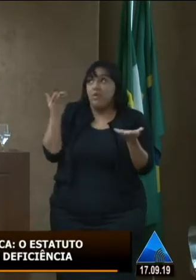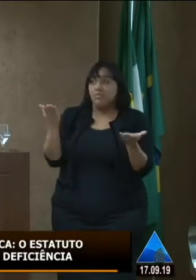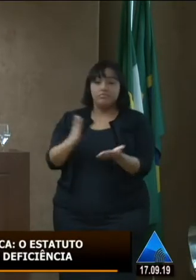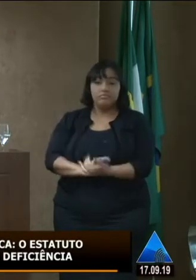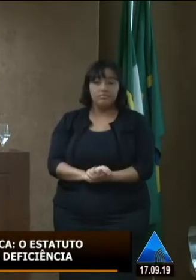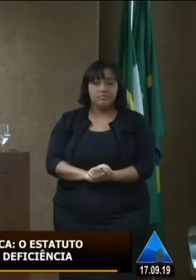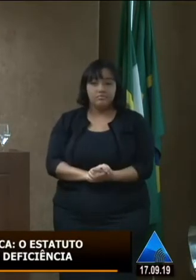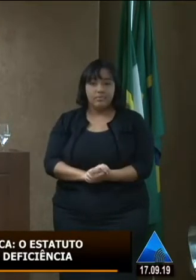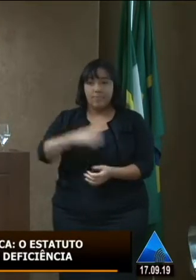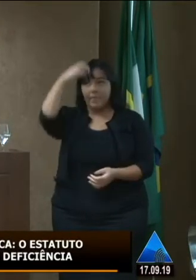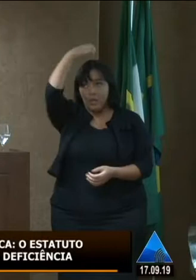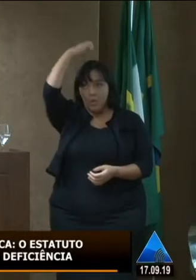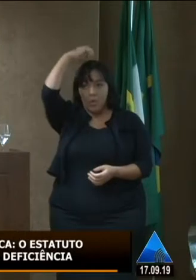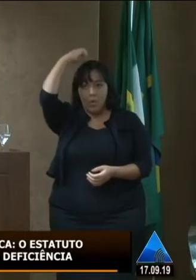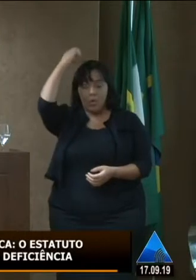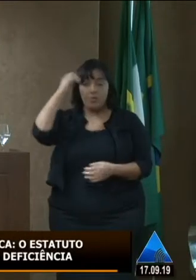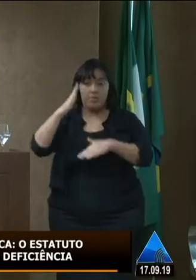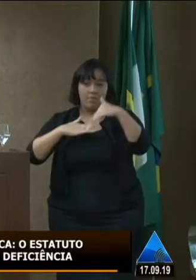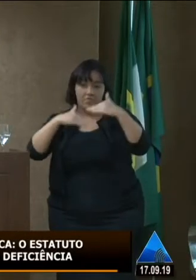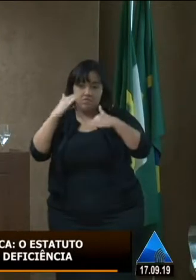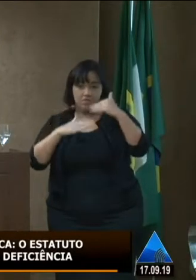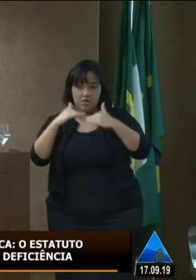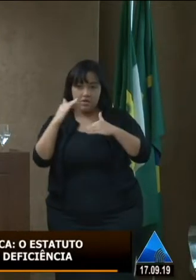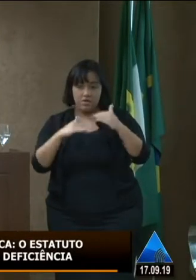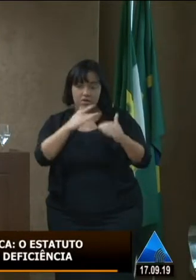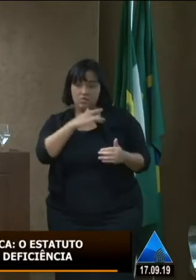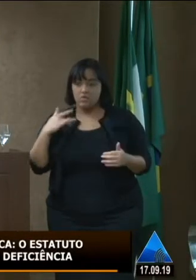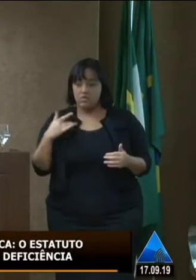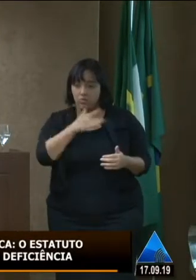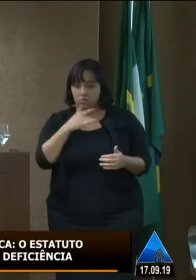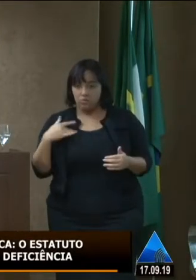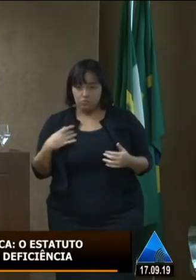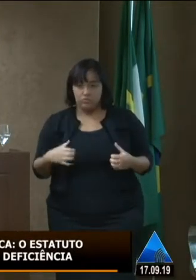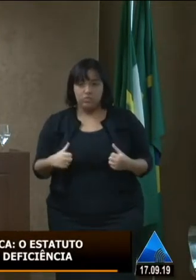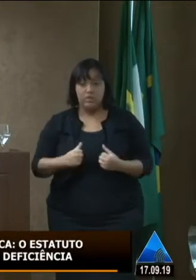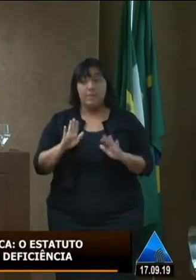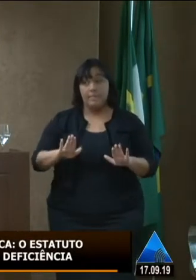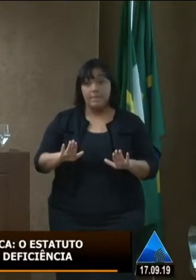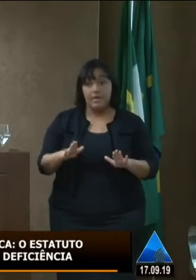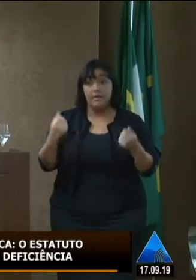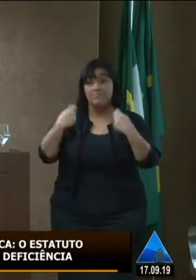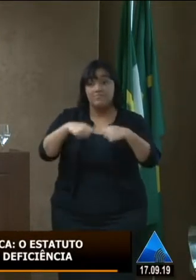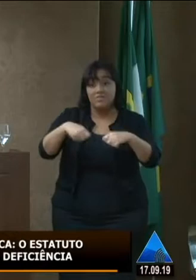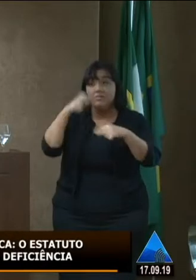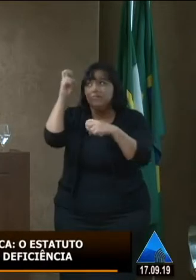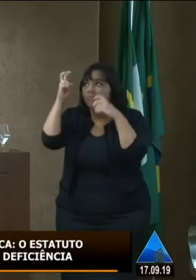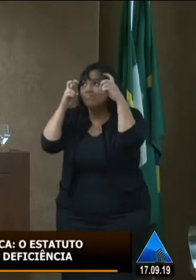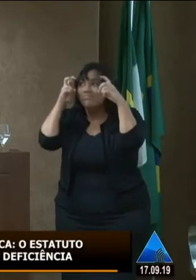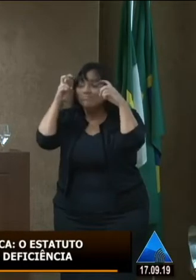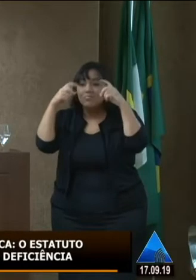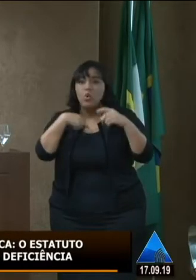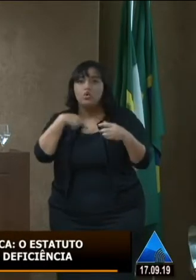e a culpa é do profissional de saúde não não é uma questão de fazer inventado de culpa é uma questão de perceber onde é que nós estamos falhando não é